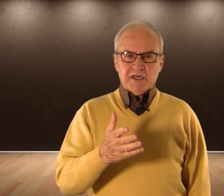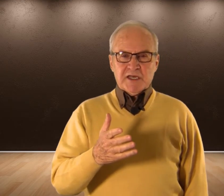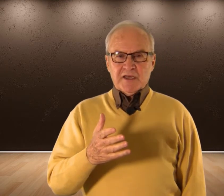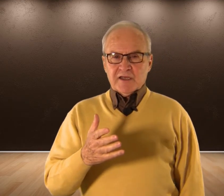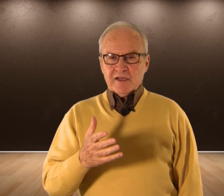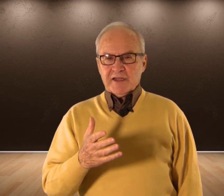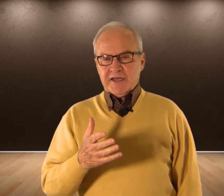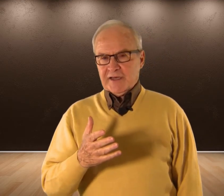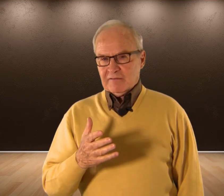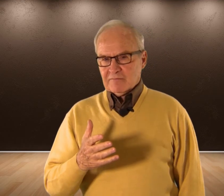Que